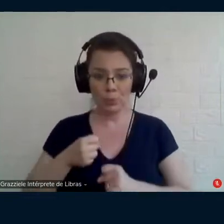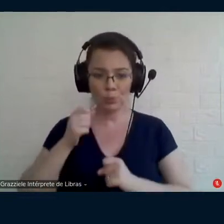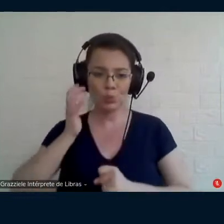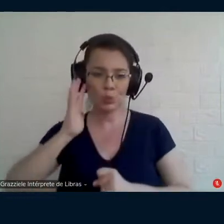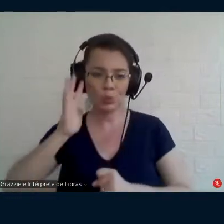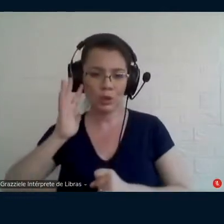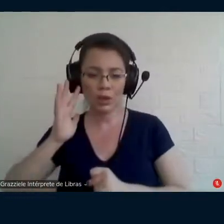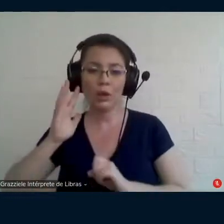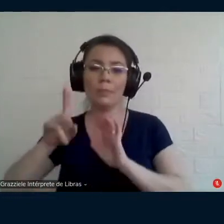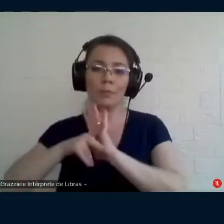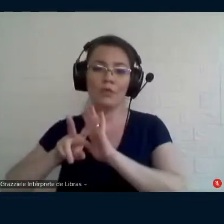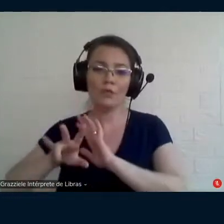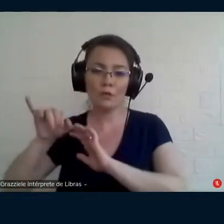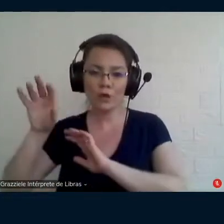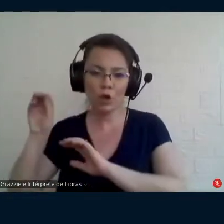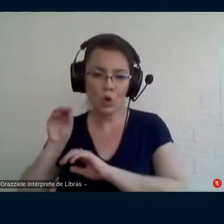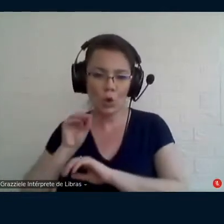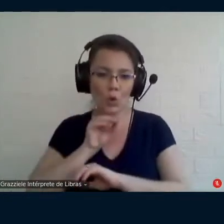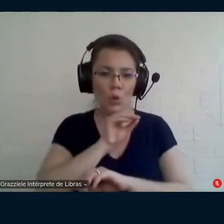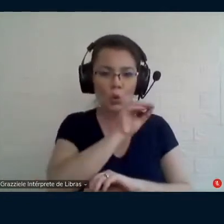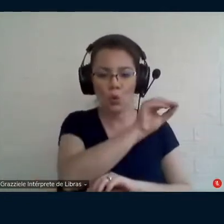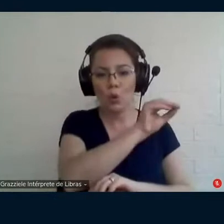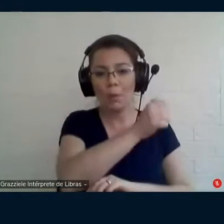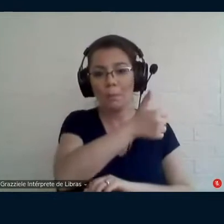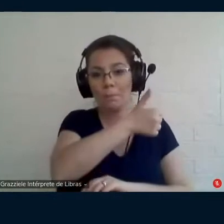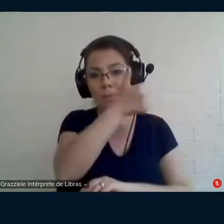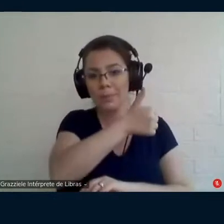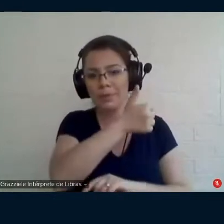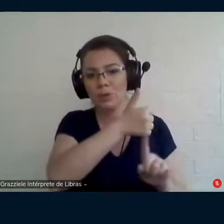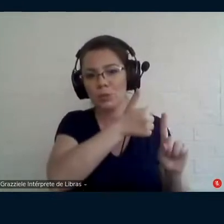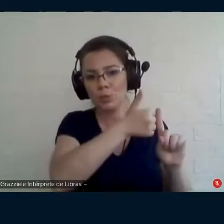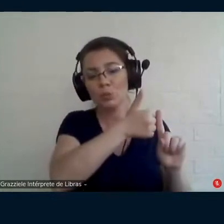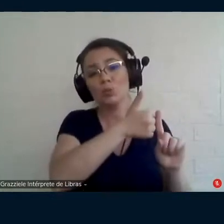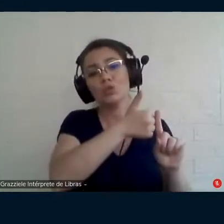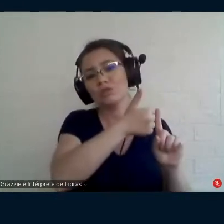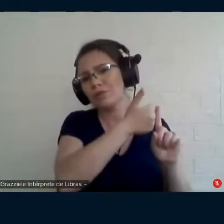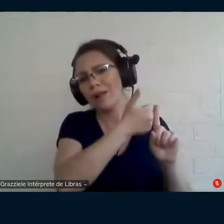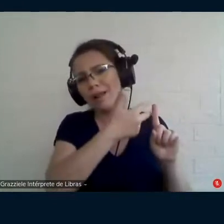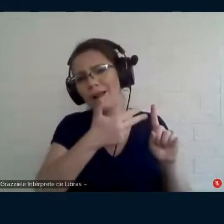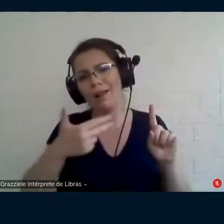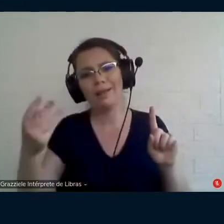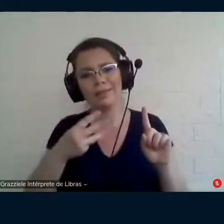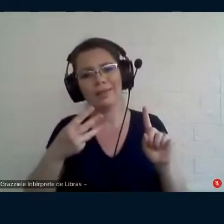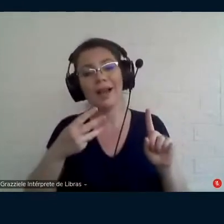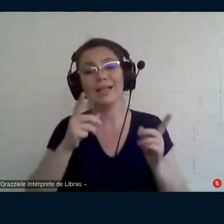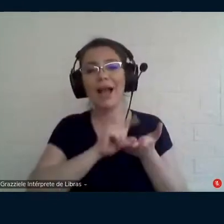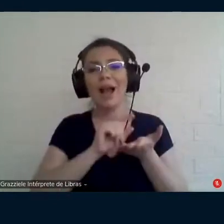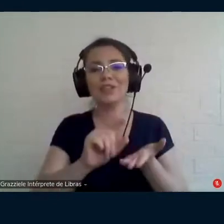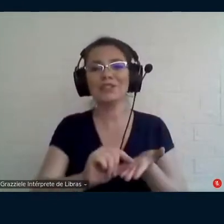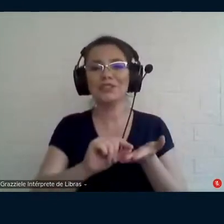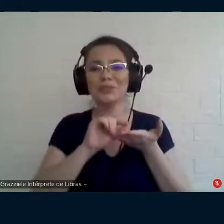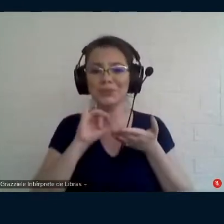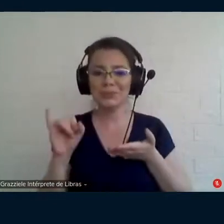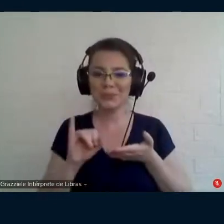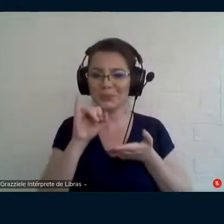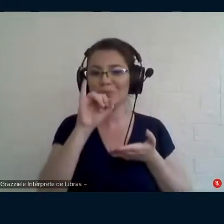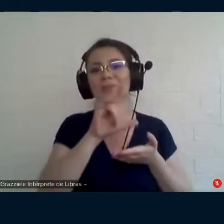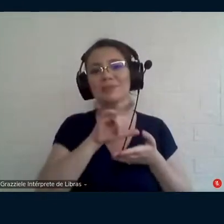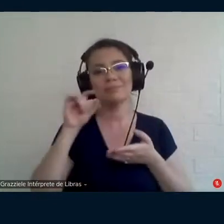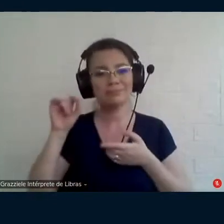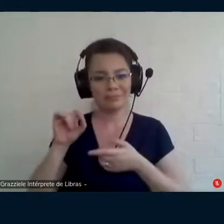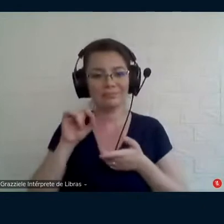Vigontes virasse um primeiro de três artigos pelo menos eu queria três coisas muito importantes no trabalho